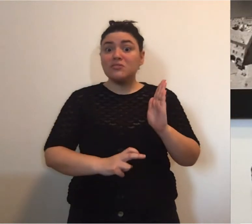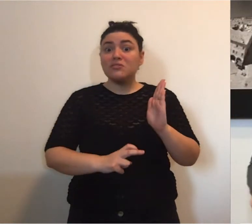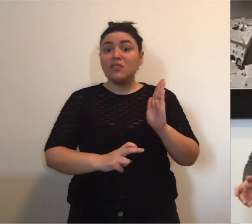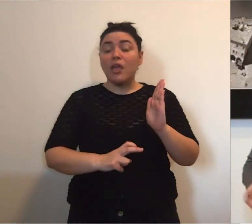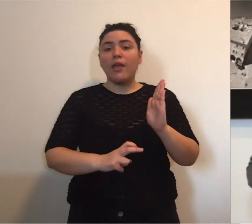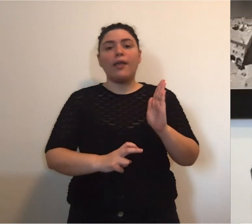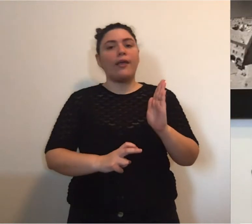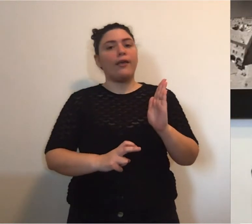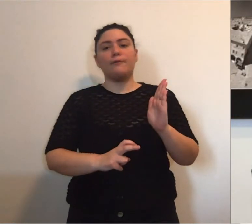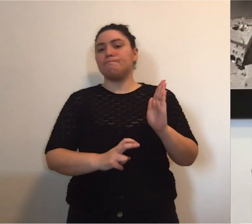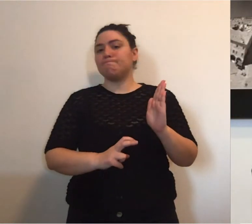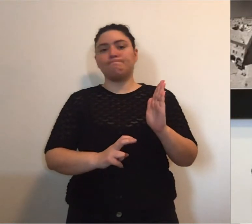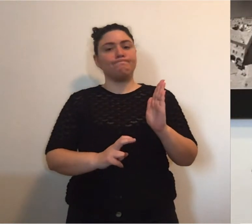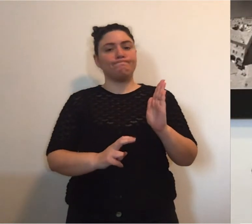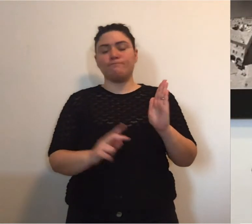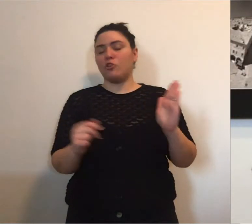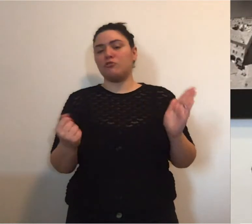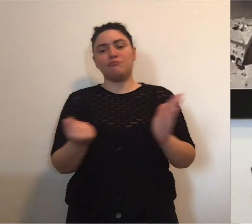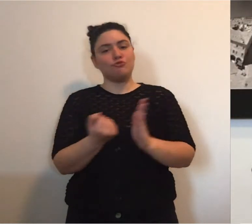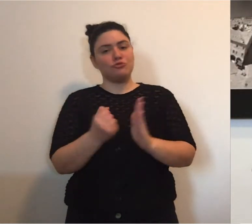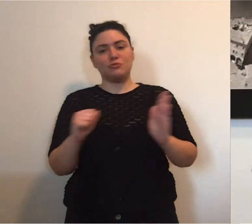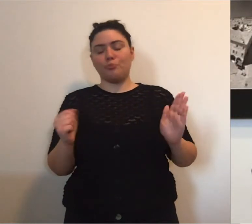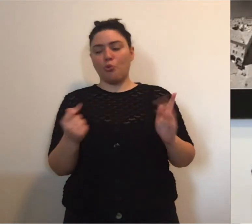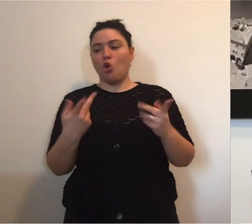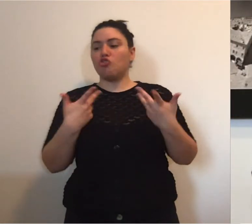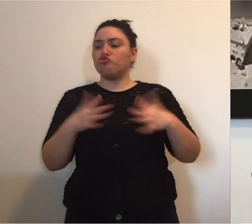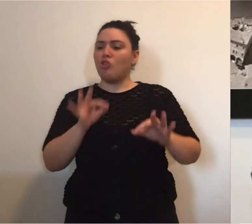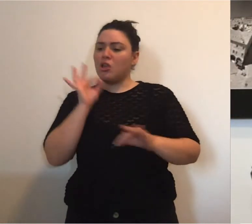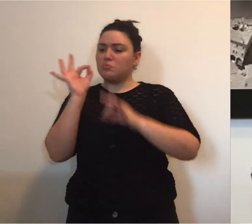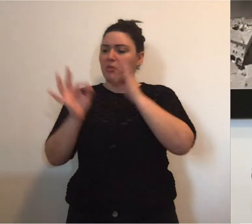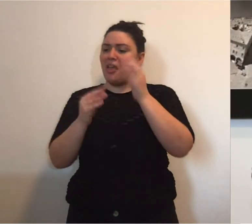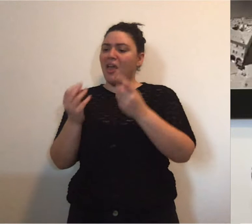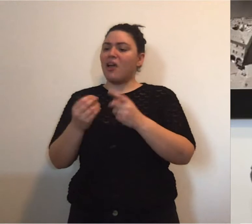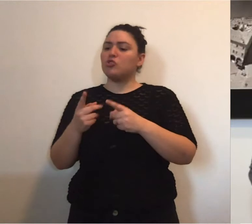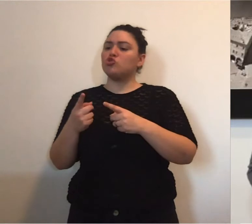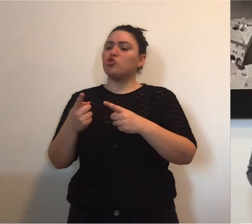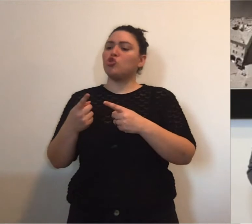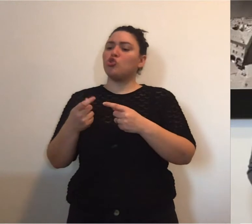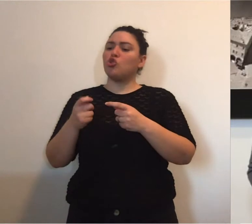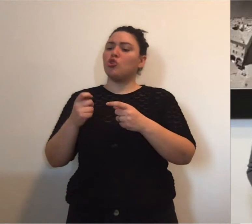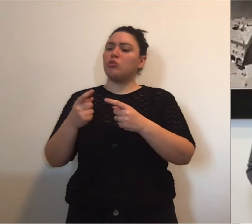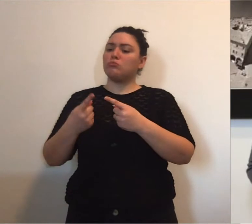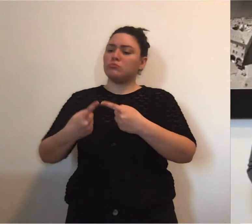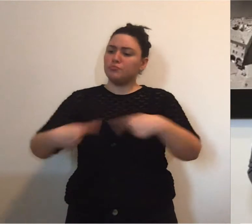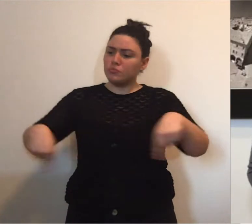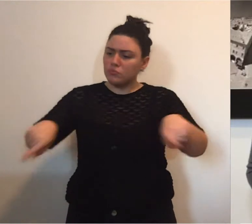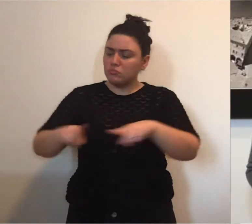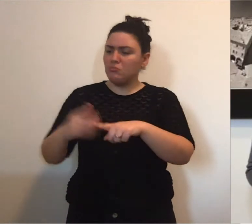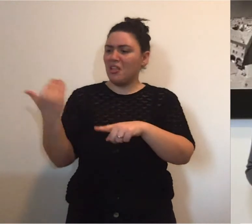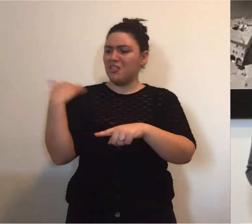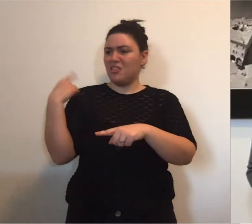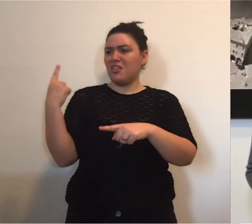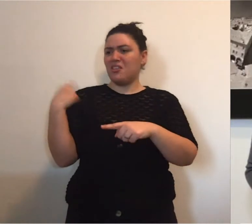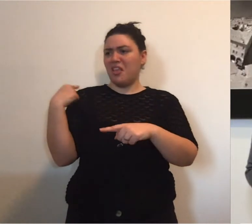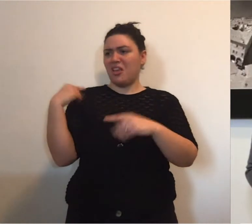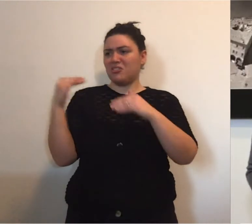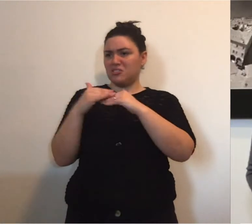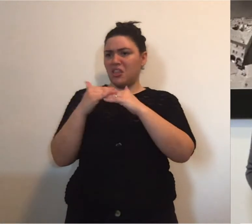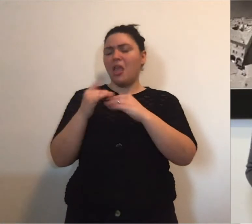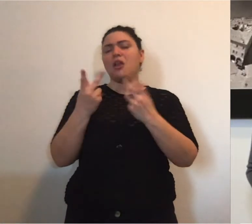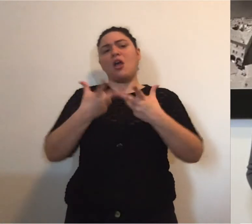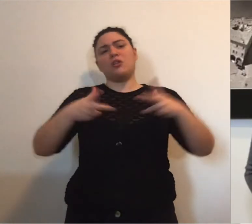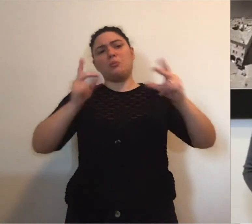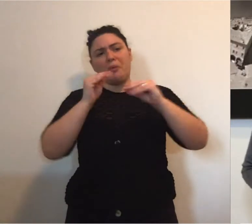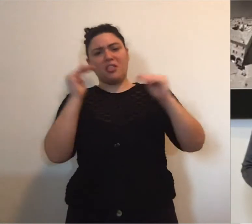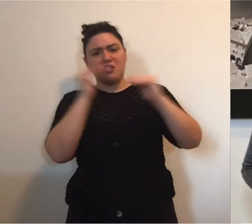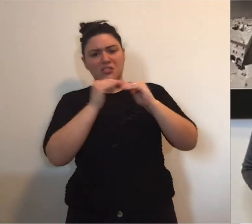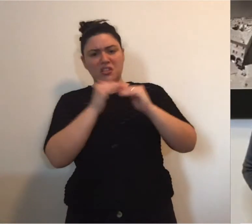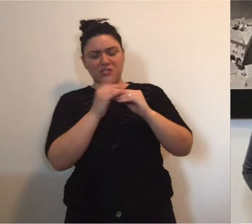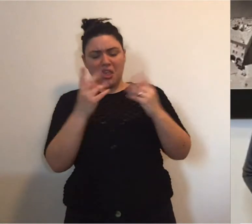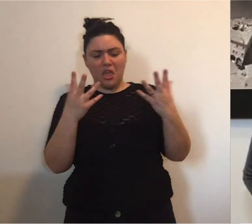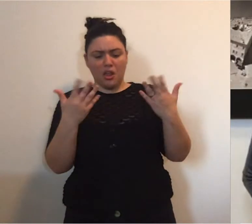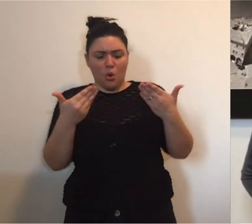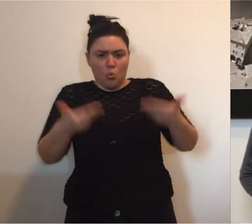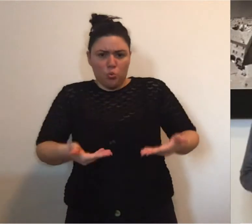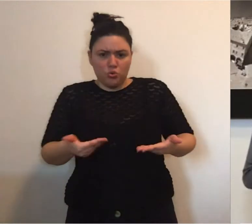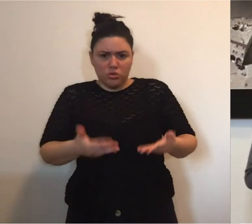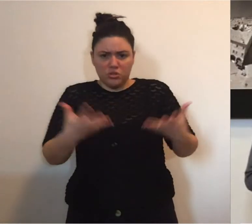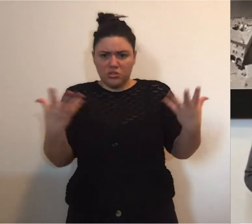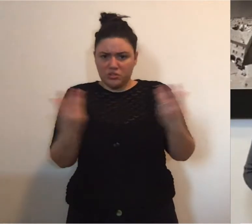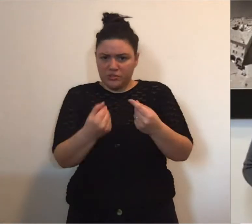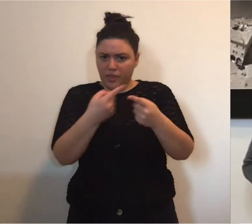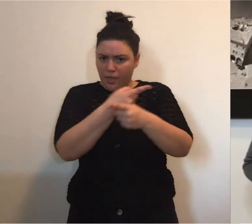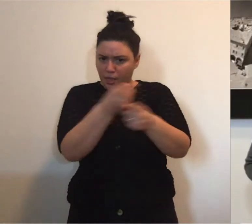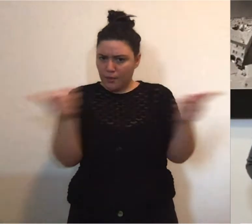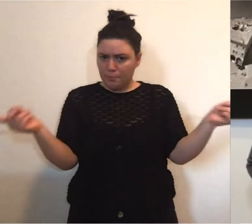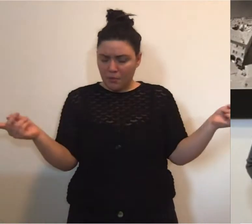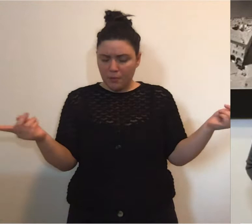poter immaginare di ampliare la pressione fiscale. Come ho spiegato ai consiglieri comunali stasera, lo faccio